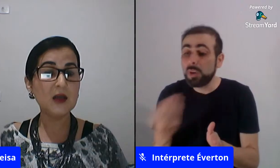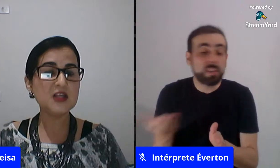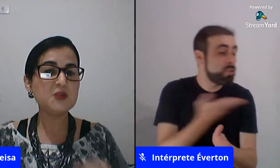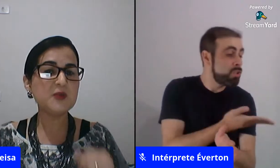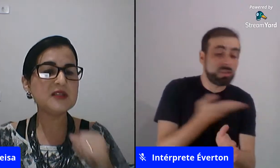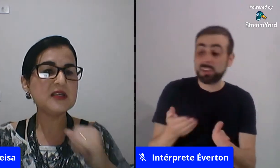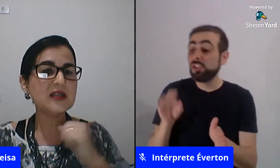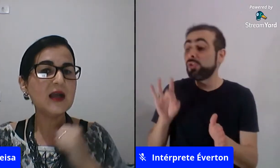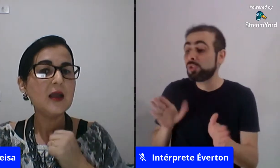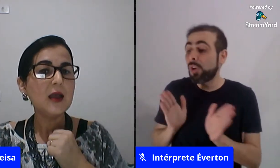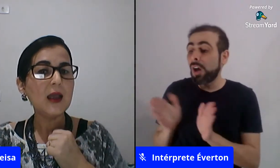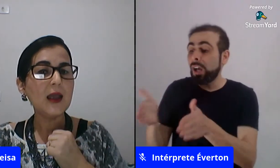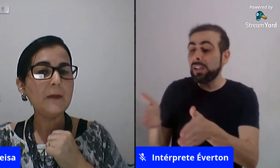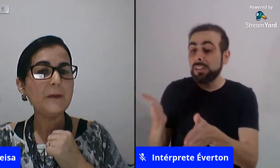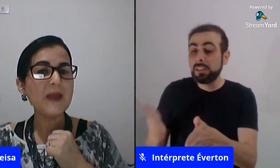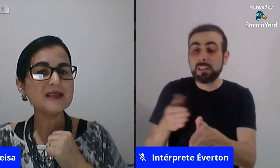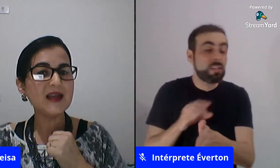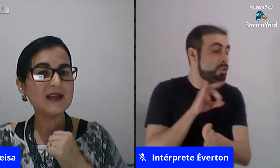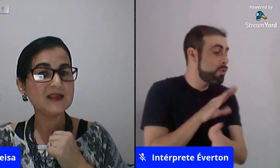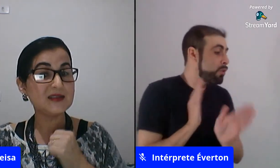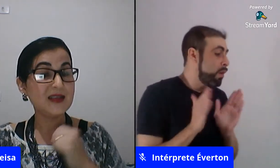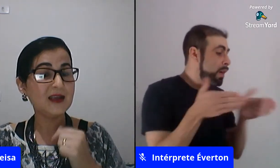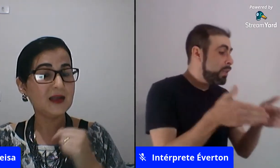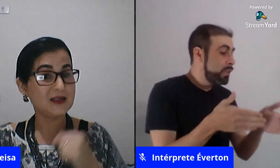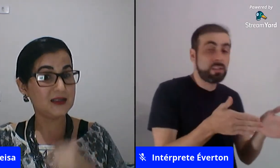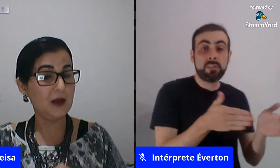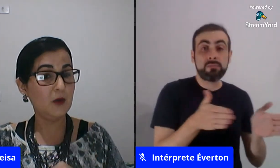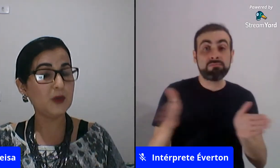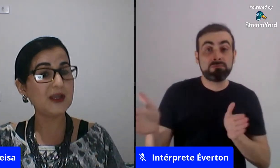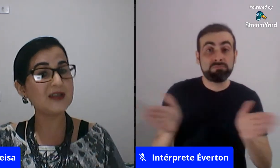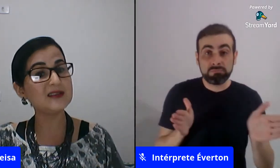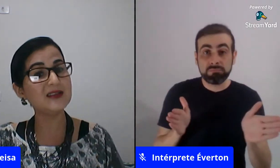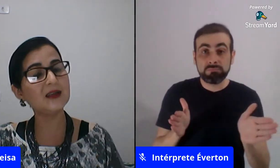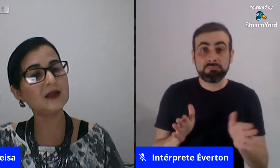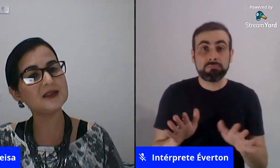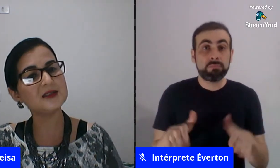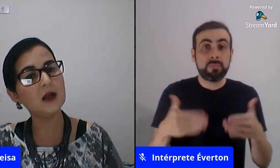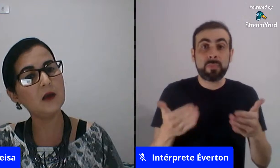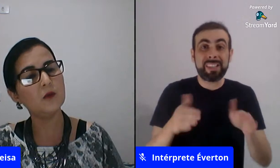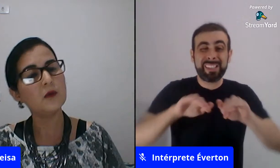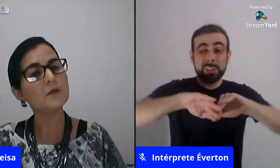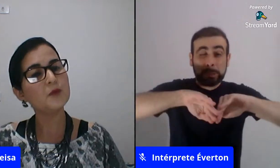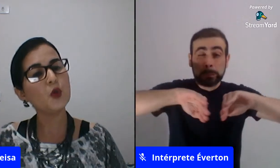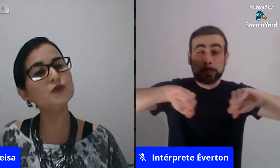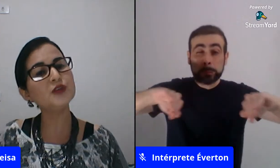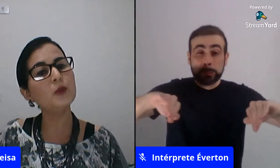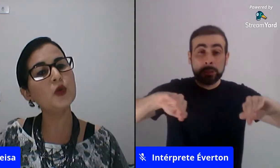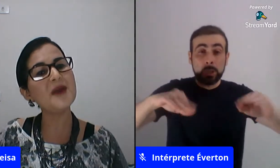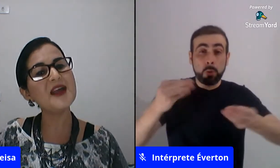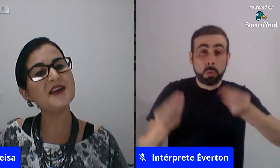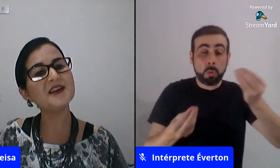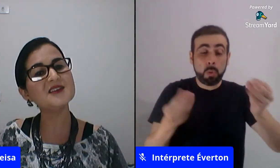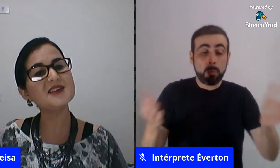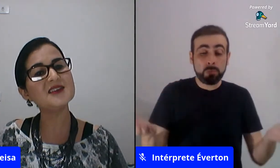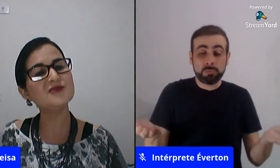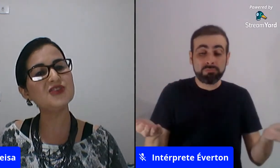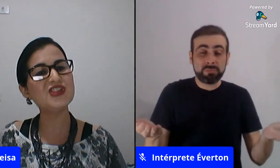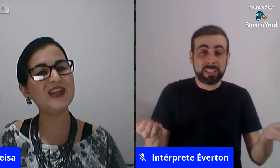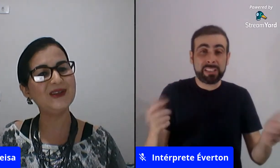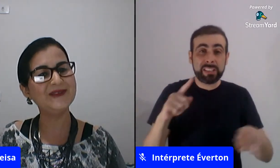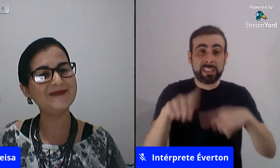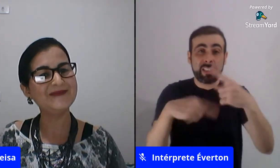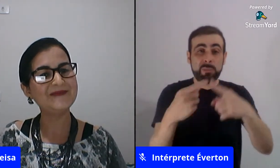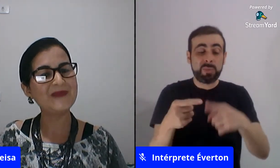então a gente precisa pensar na segregação porque essa segregação contribui para a hierarquização